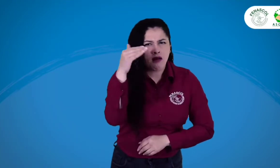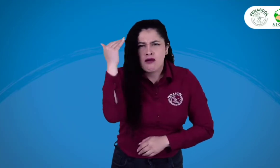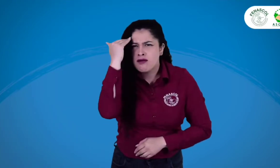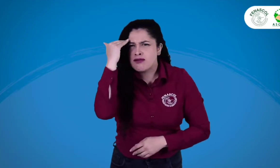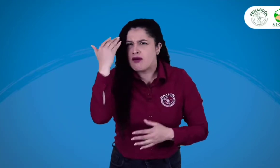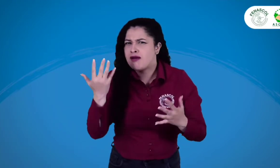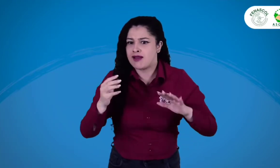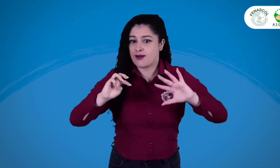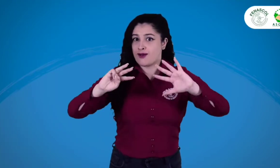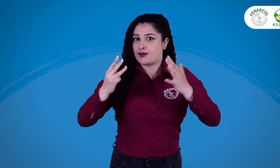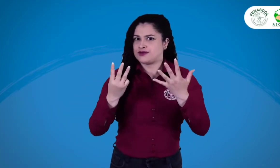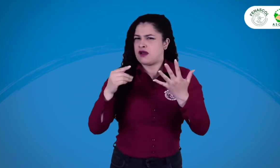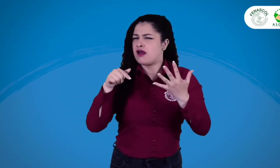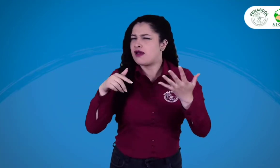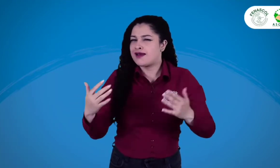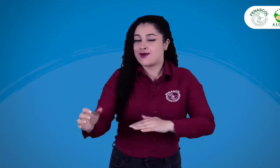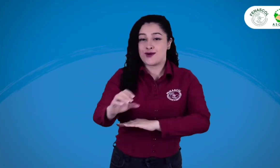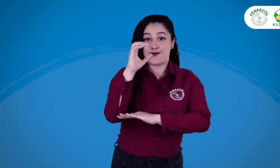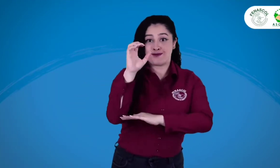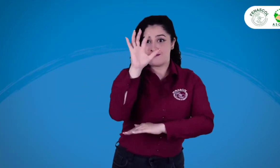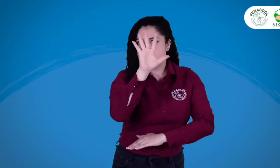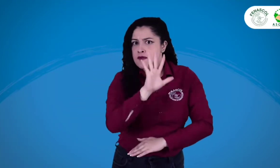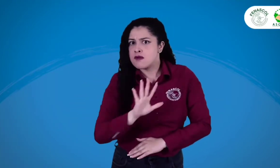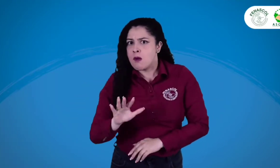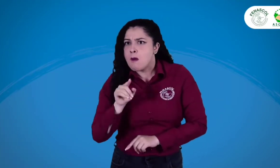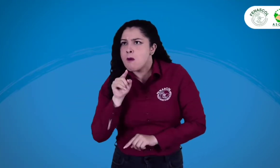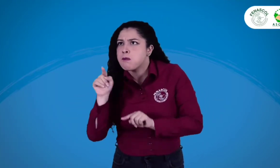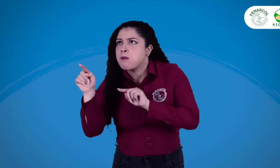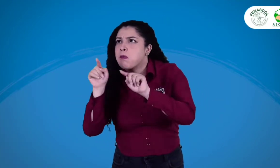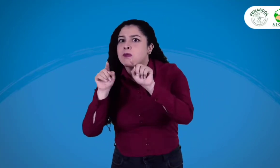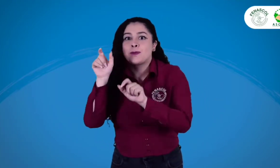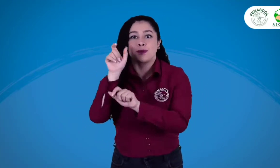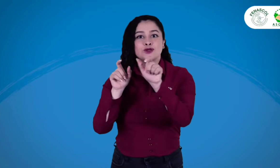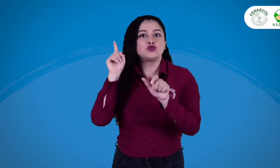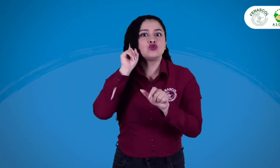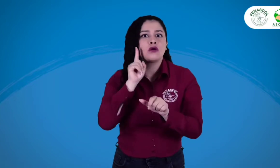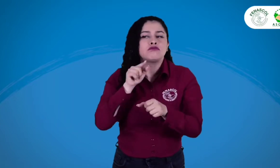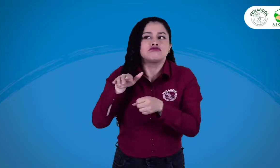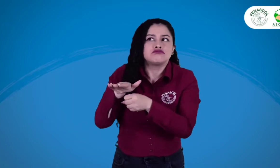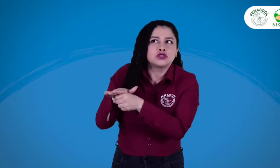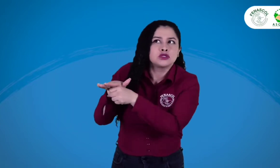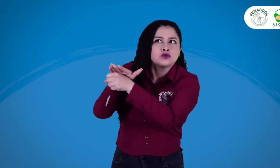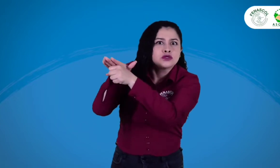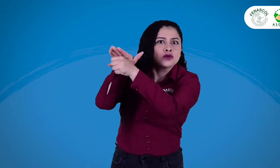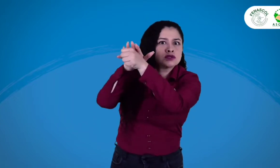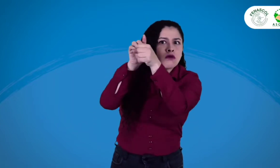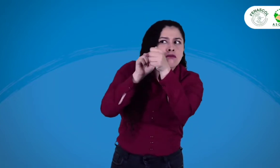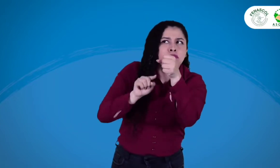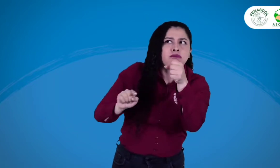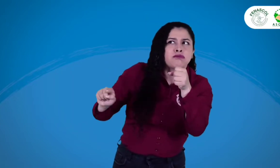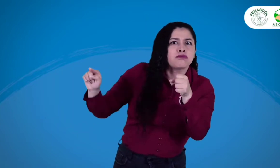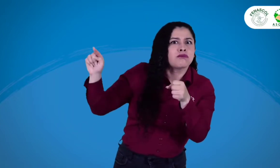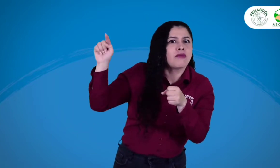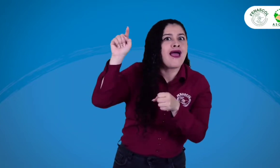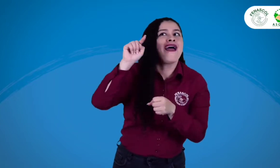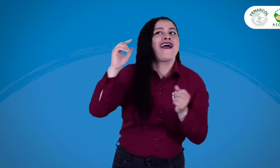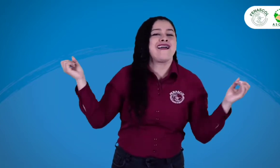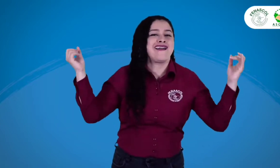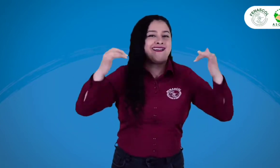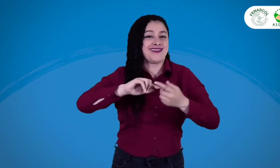Sé que muchos están a la expectativa frente al VIII Congreso Nacional de la Situación de la Persona Sorda en